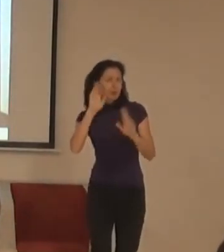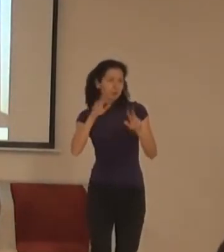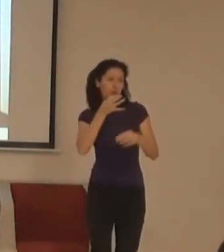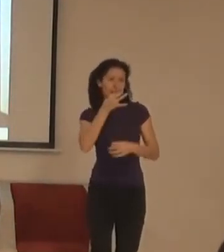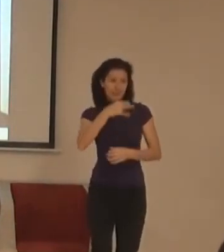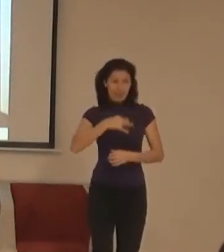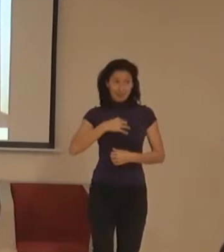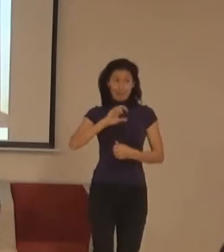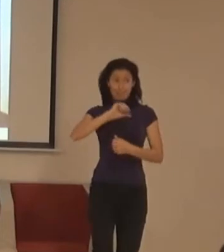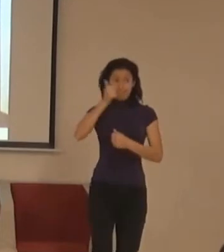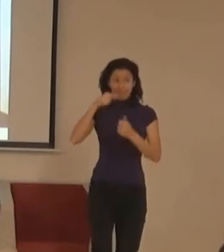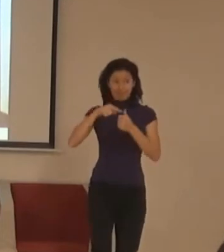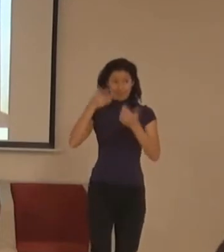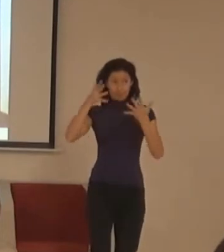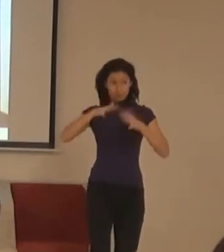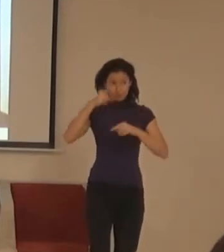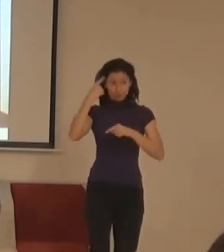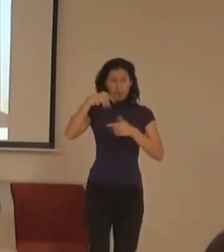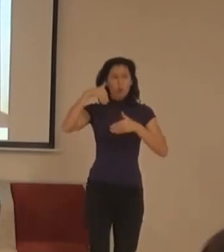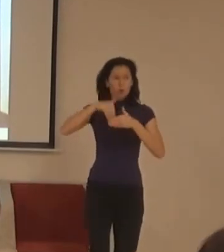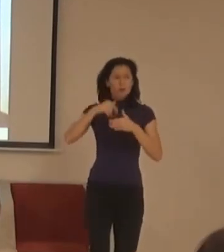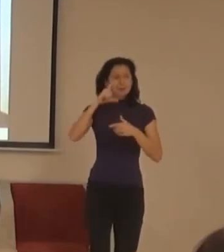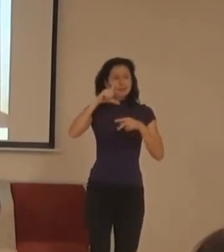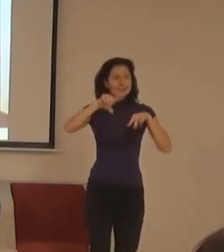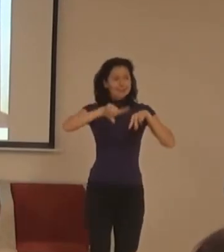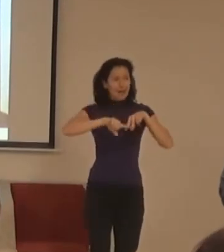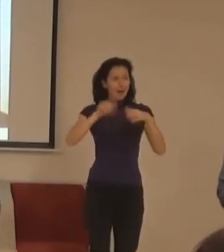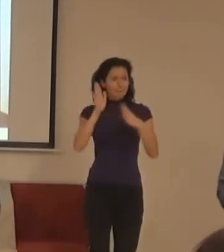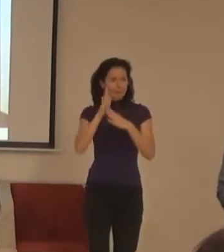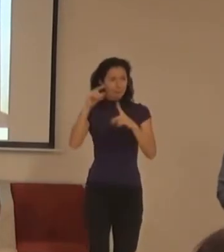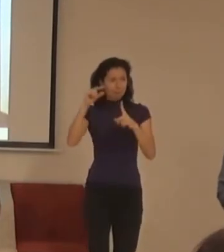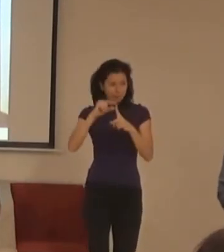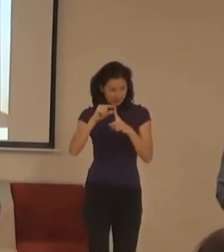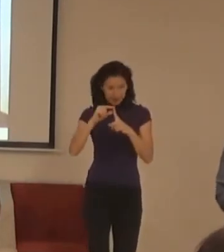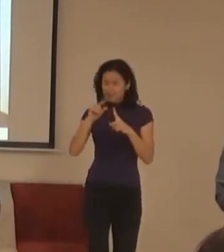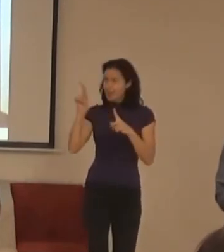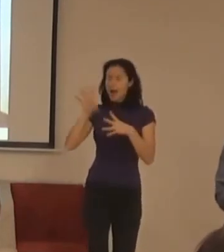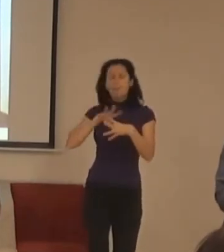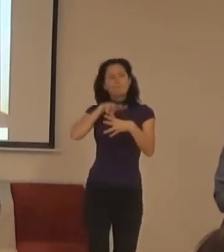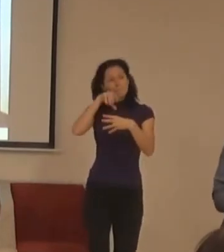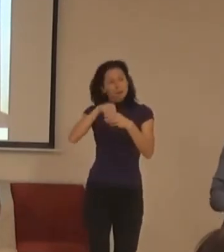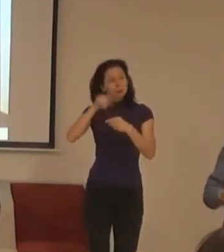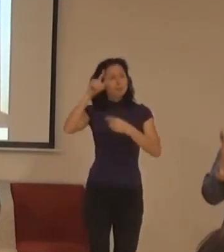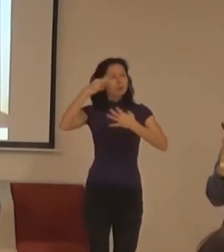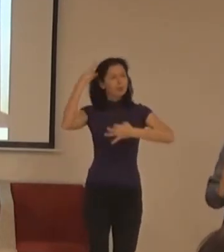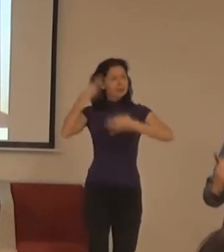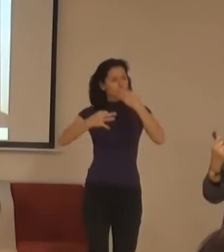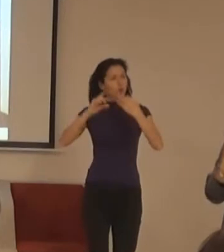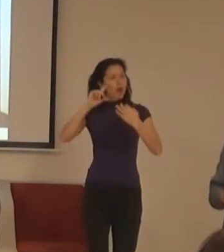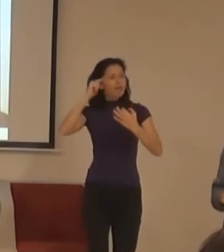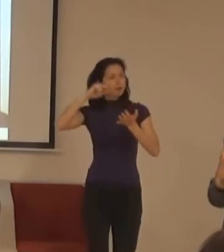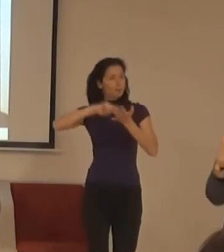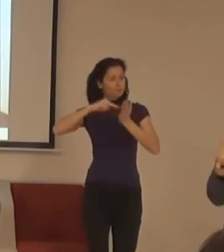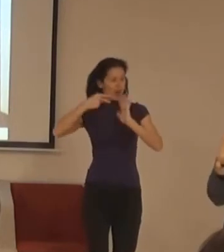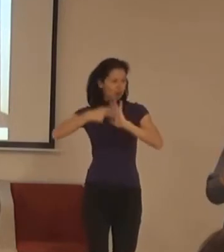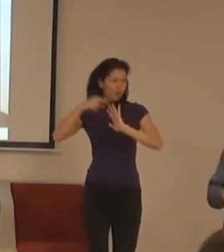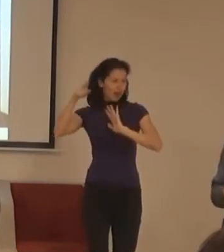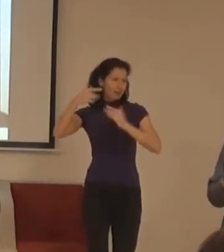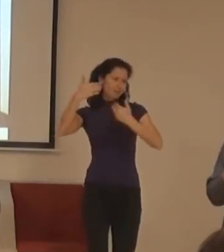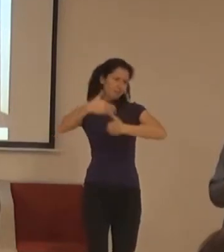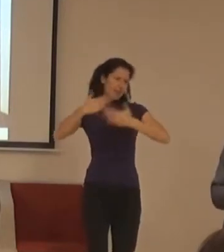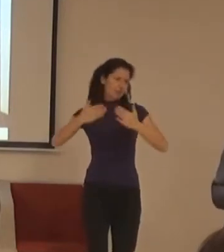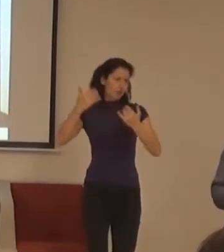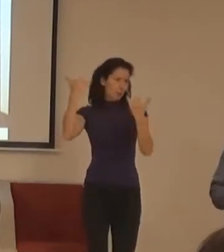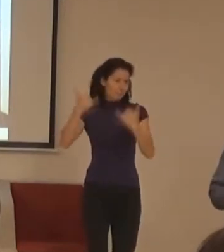Pražské Centrum architektury a městského plánování patří pod IPR, Institut plánování a rozvoje hlavního města v Prahy, to znamená větostně architektonická